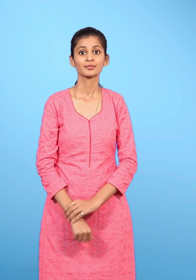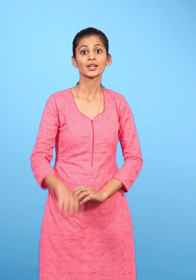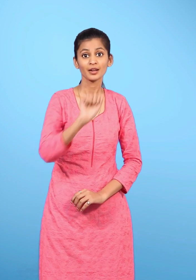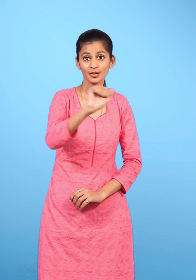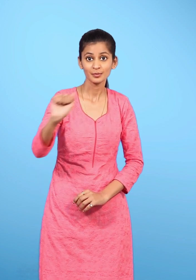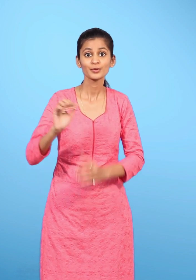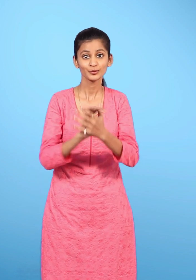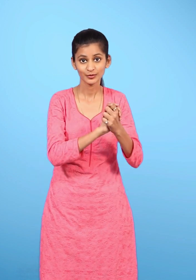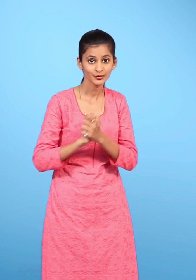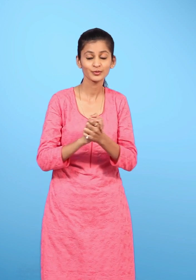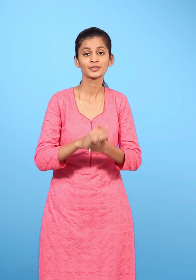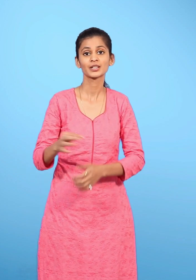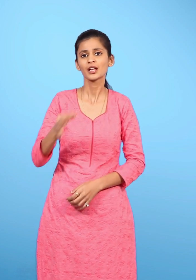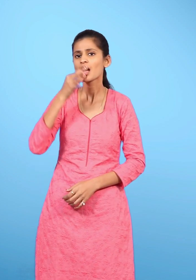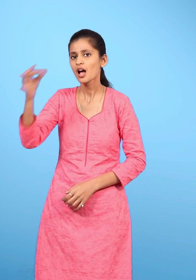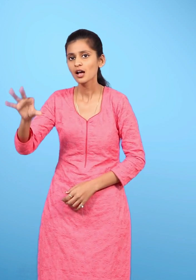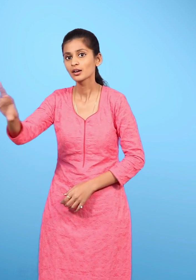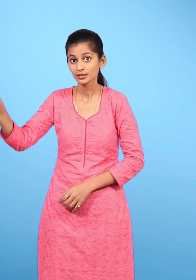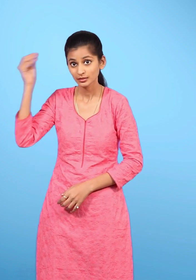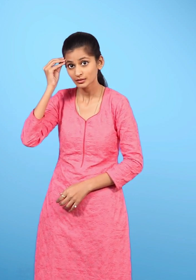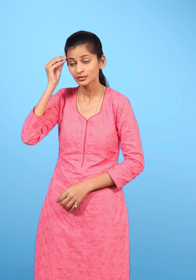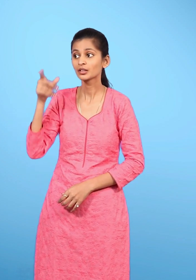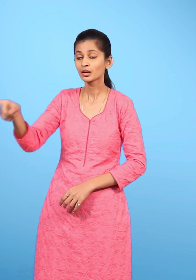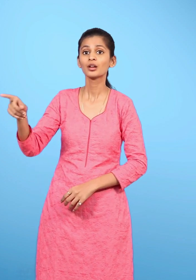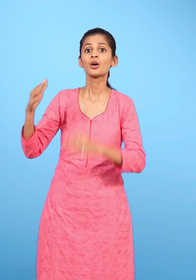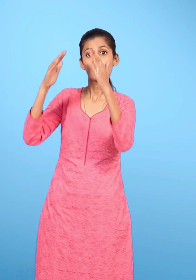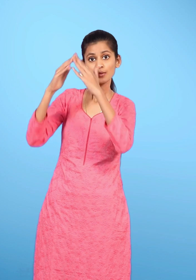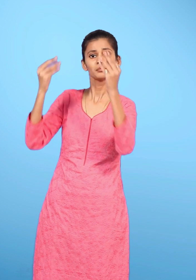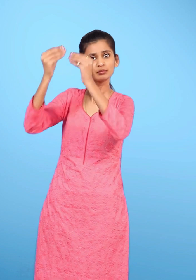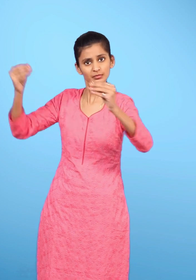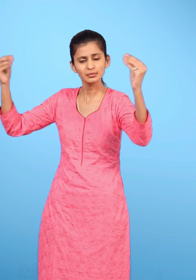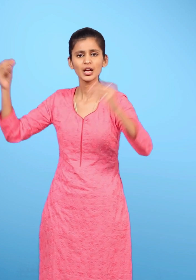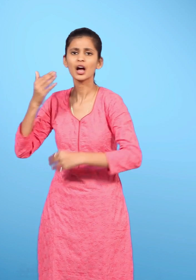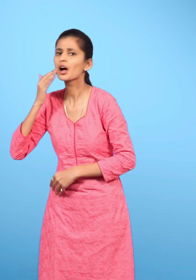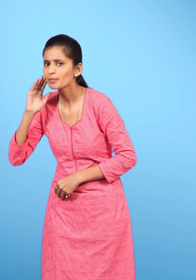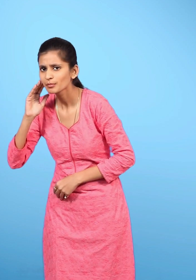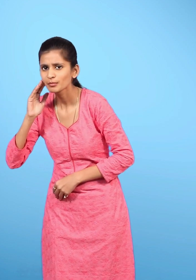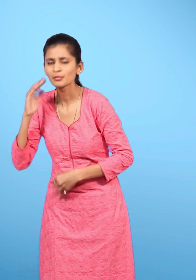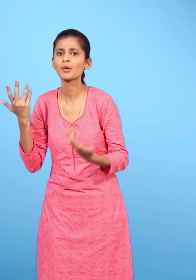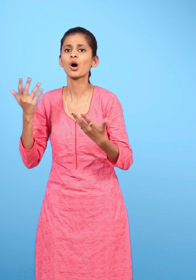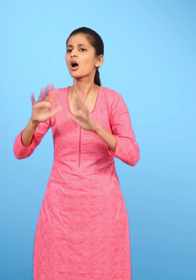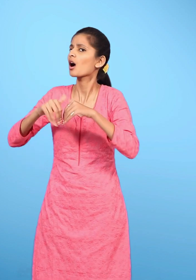अपने साथियों से पता करो कि वे अपने घर को कब और कैसे सजाते हैं?